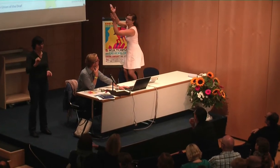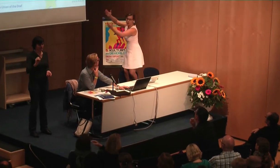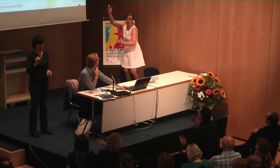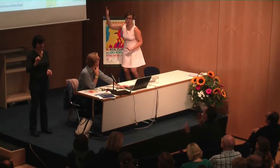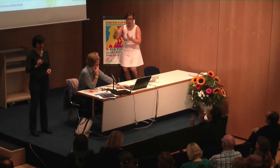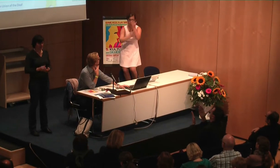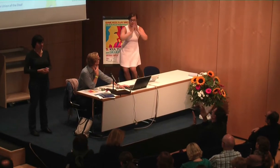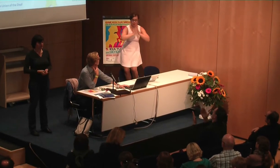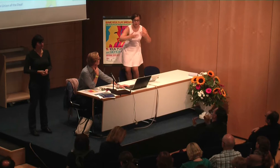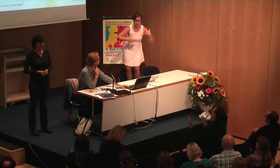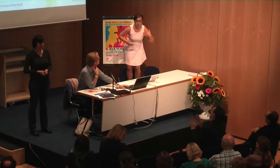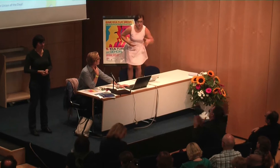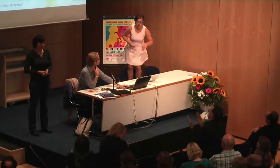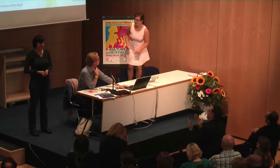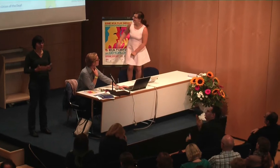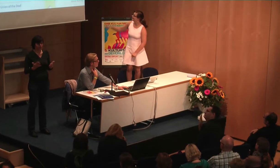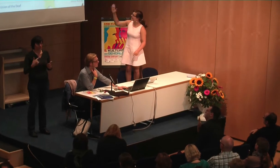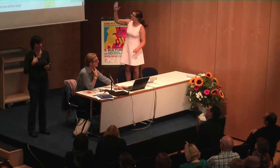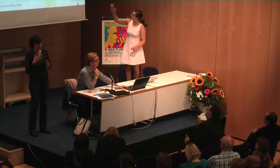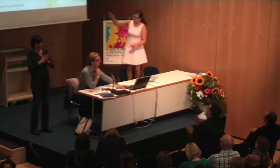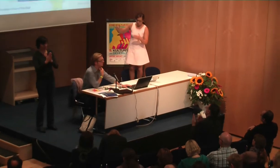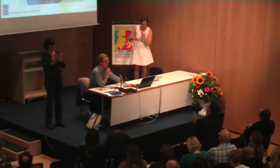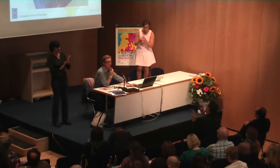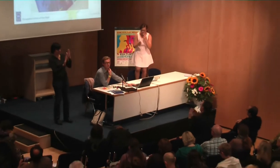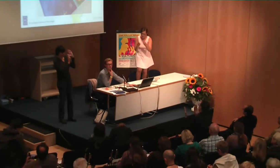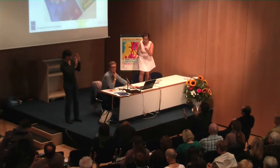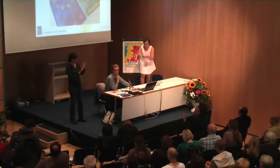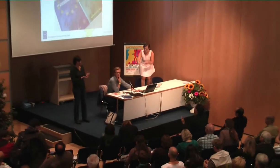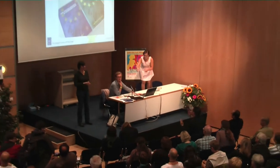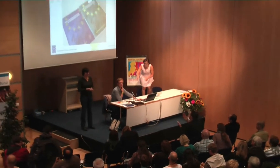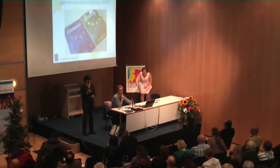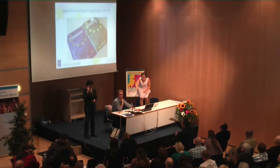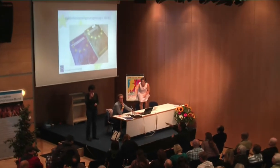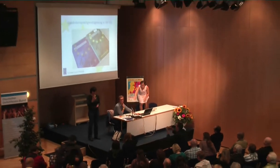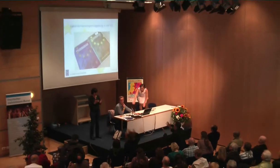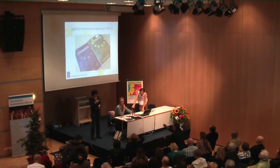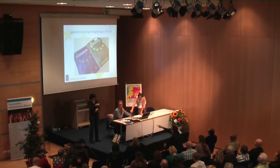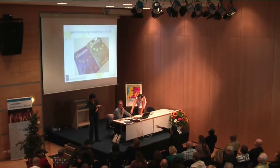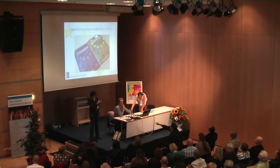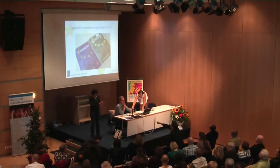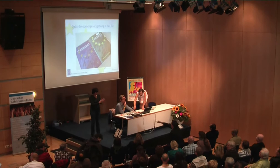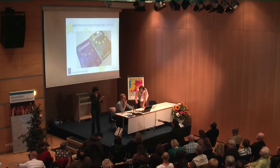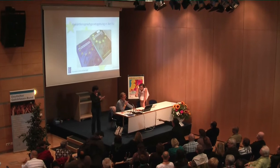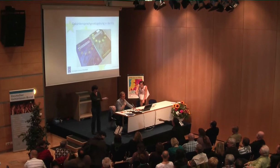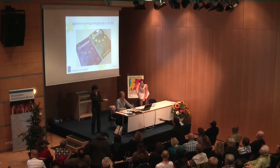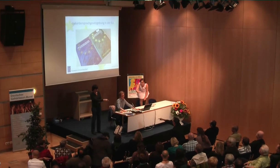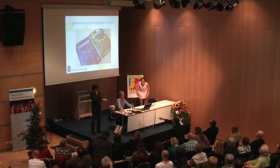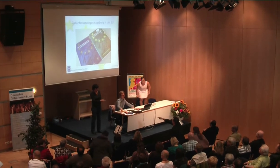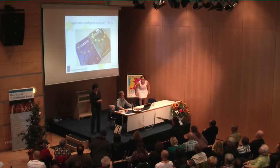Ja, ich komme dann jetzt zu einem ganz neuen Buch, und zwar, das kann man gleich hier vorne mal zeigen. Hallo, Lutz, kannst du das mal